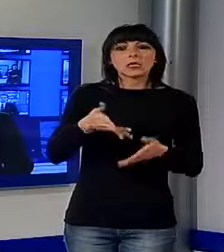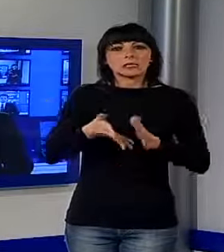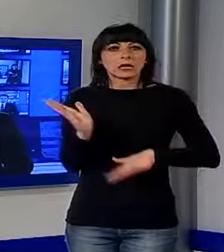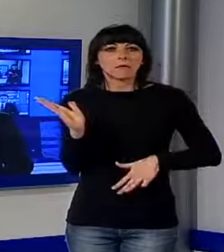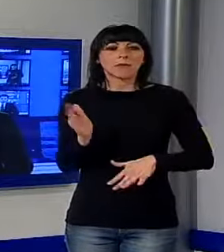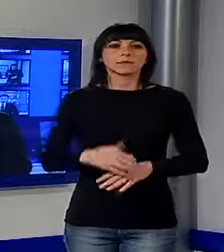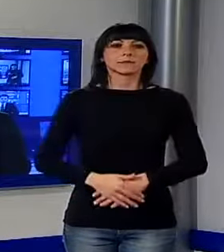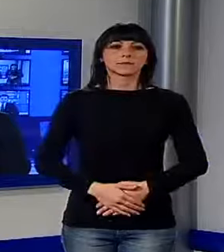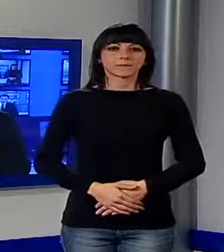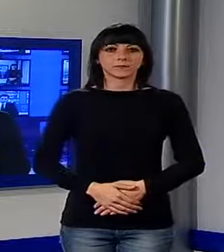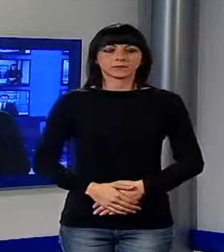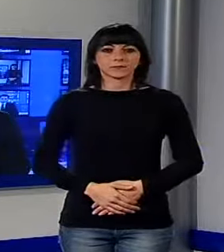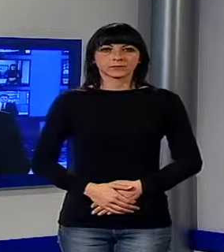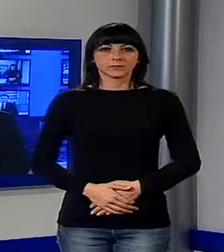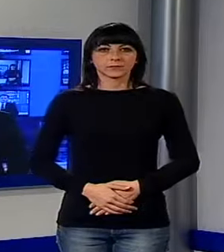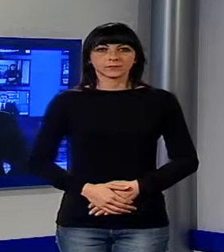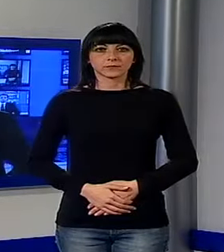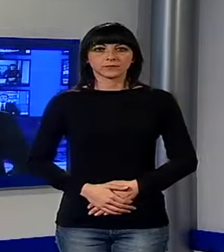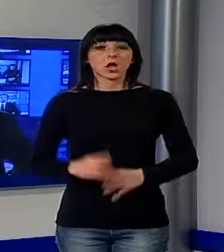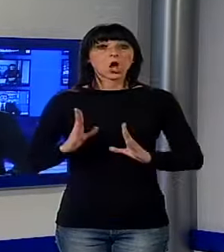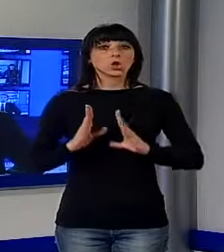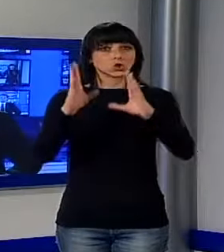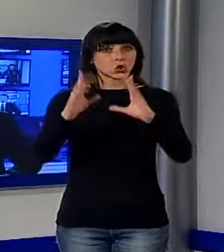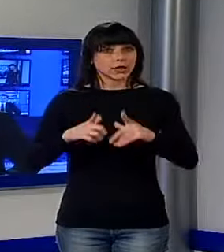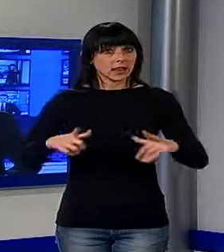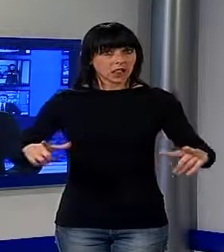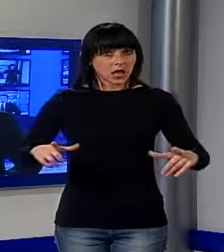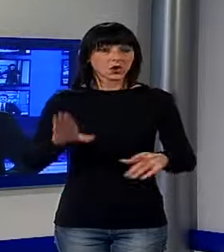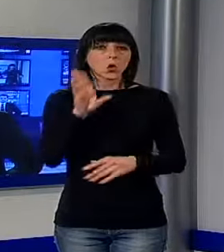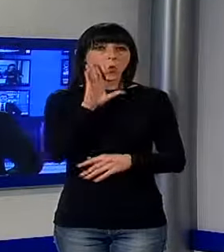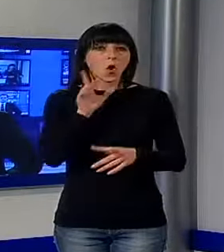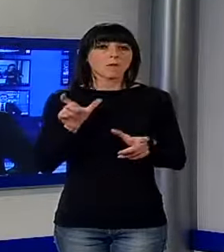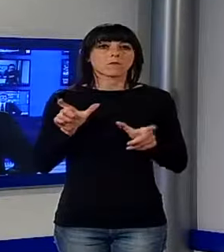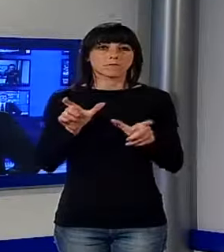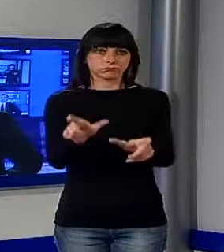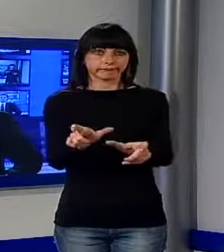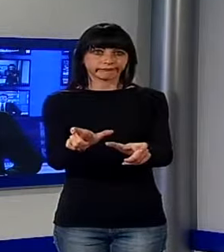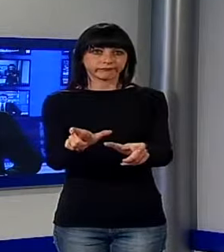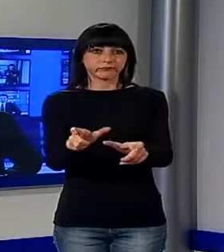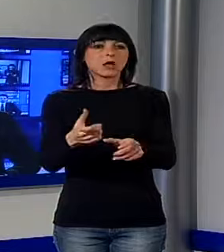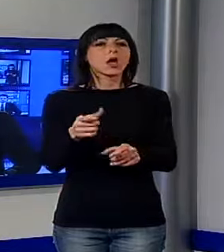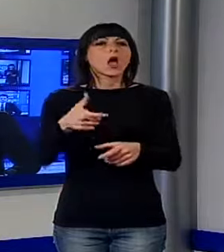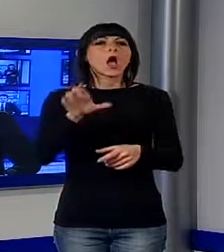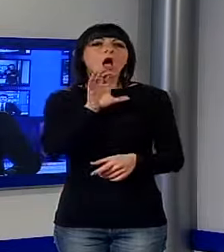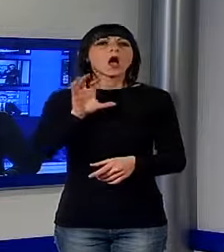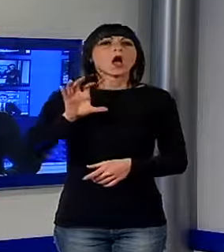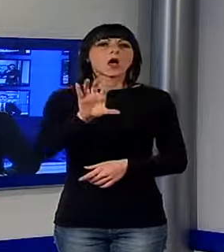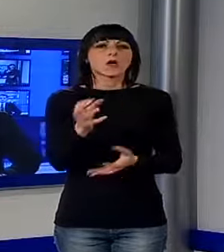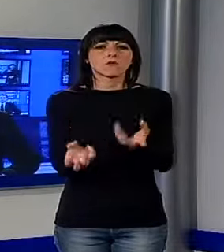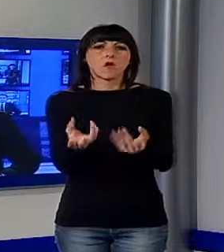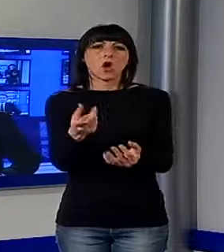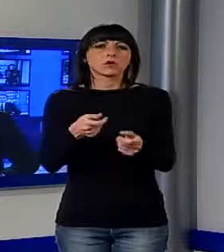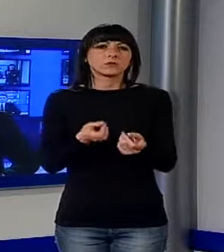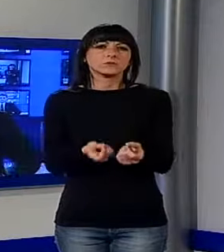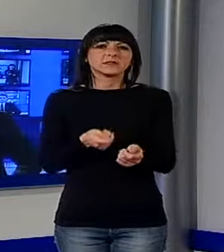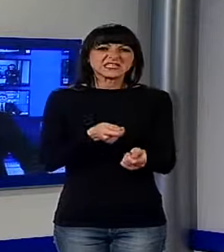allontanamento. E adesso andiamo a Torre del Lago, dove un uomo è stato fermato con l'accusa di aver appiccato il fuoco ad una